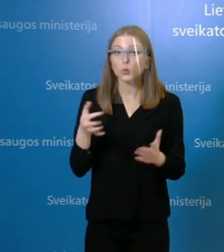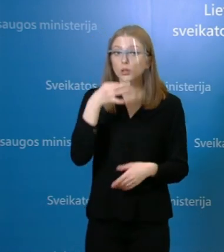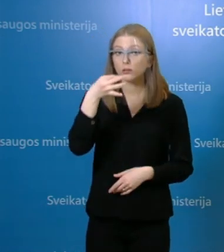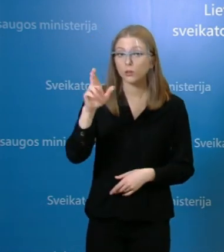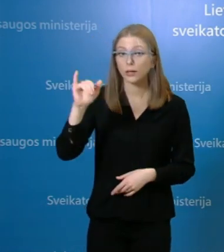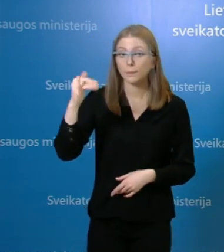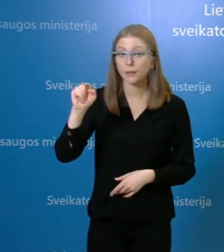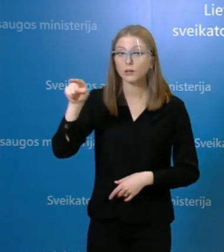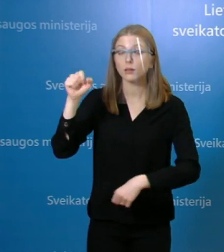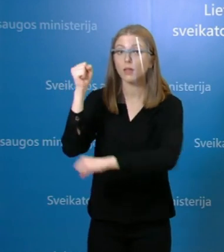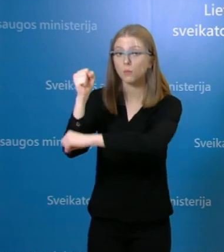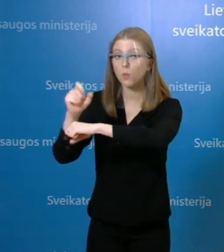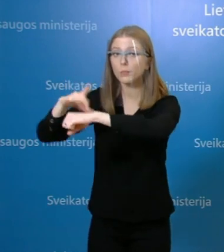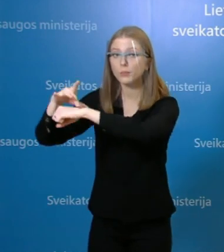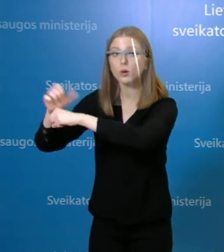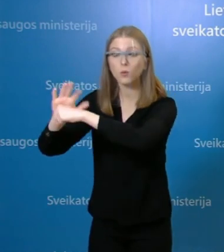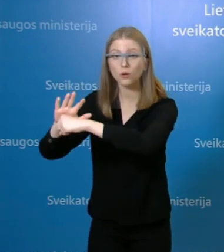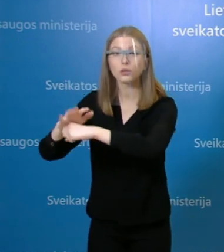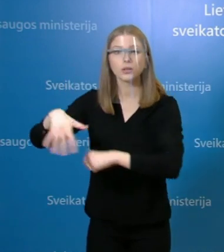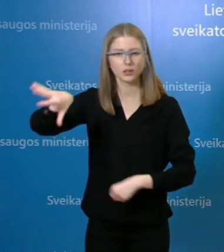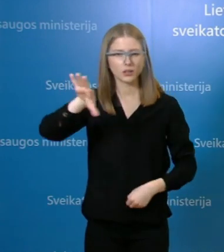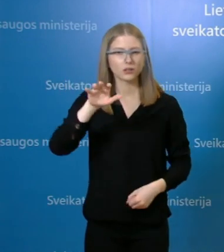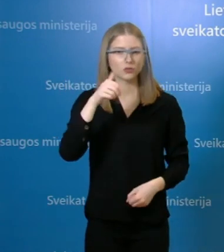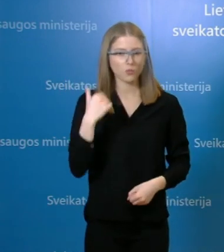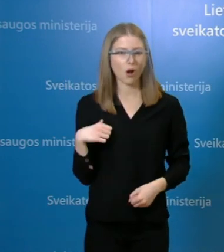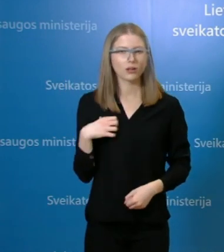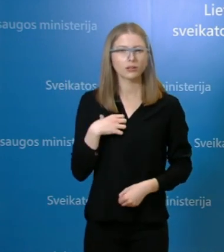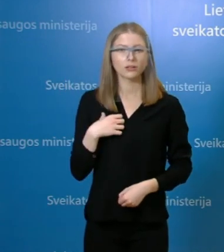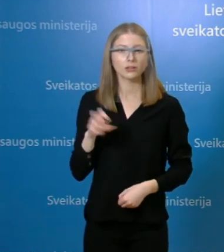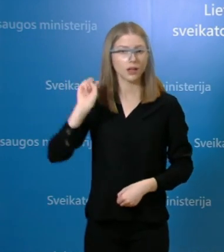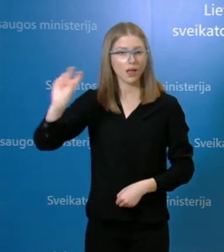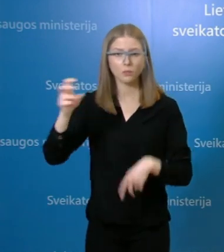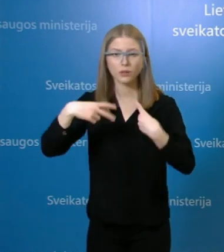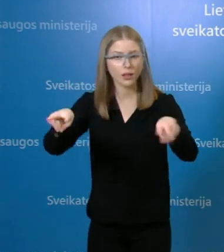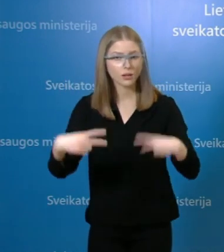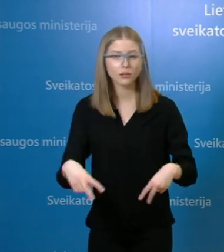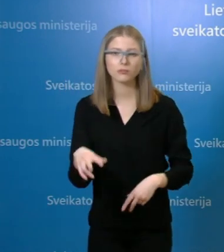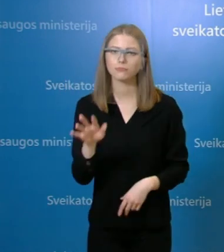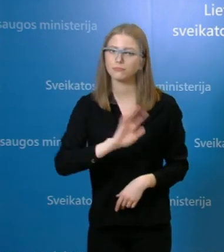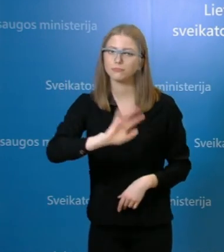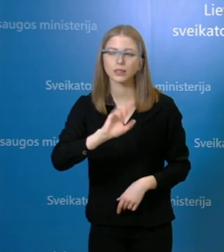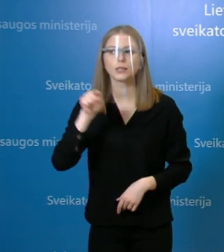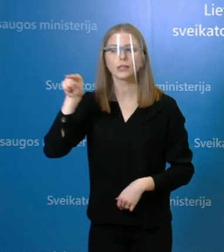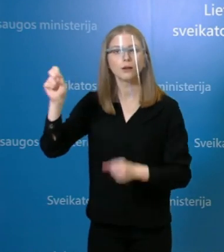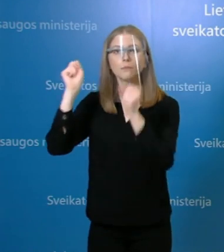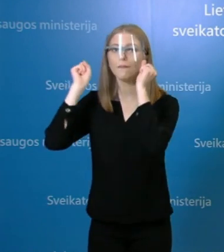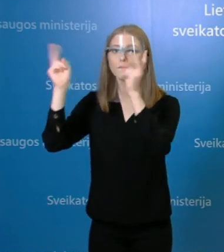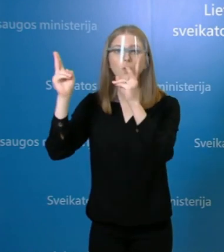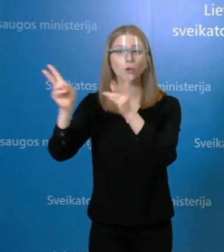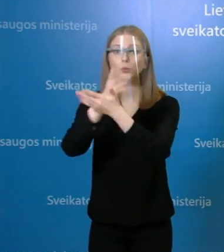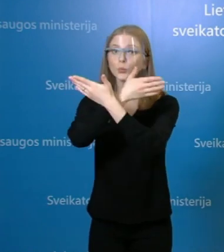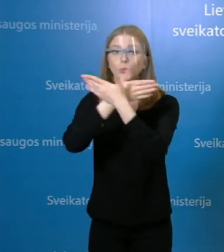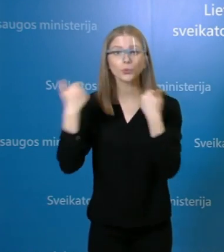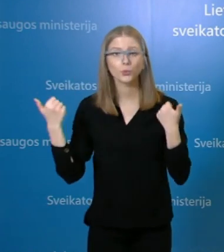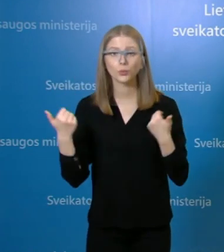parduotuvę maksimą, vis dėl to tikrai ir to sąlyčio su klientais pavojingų laikotarpiu neturėjo